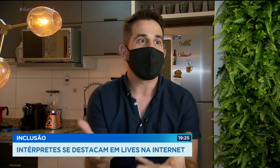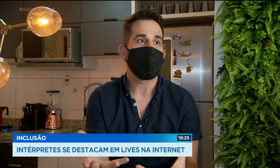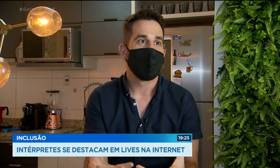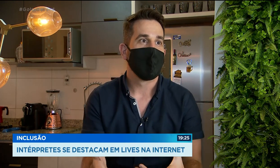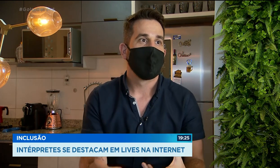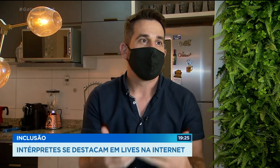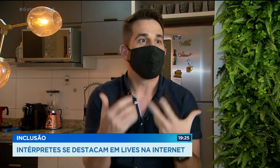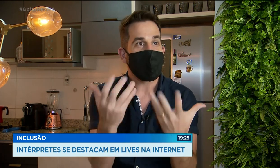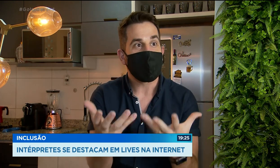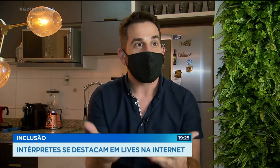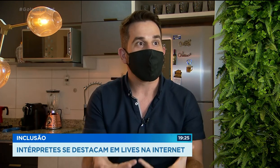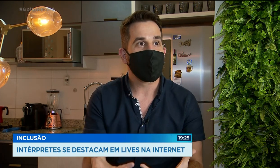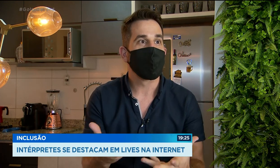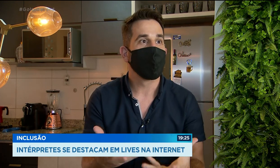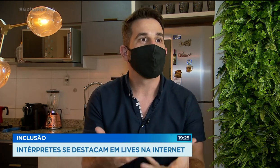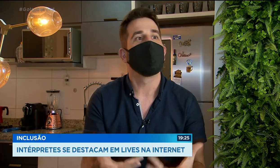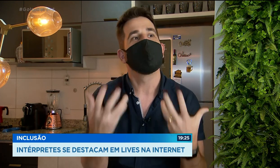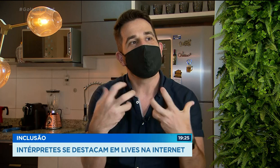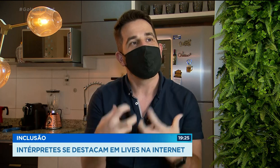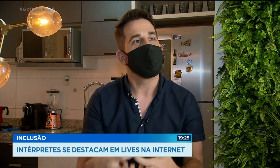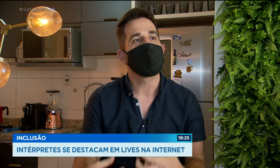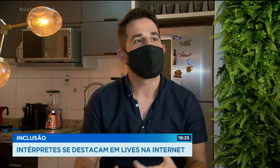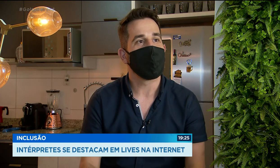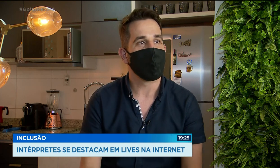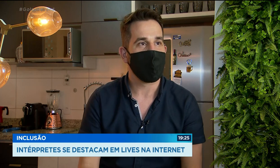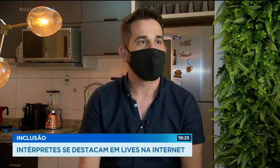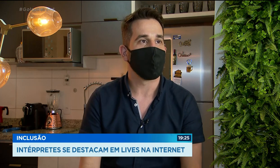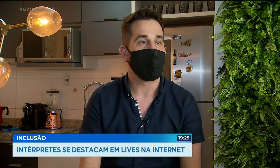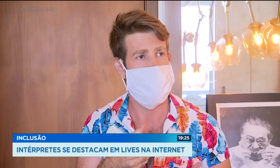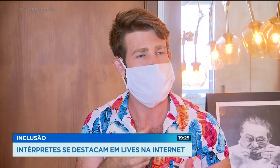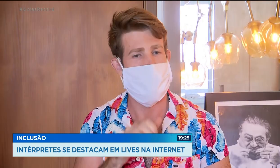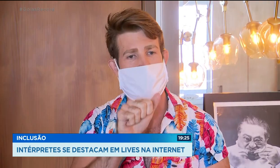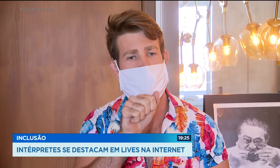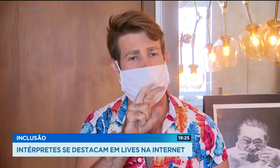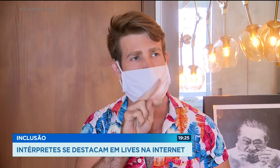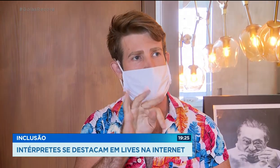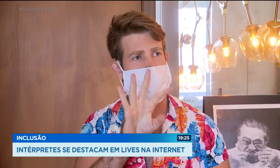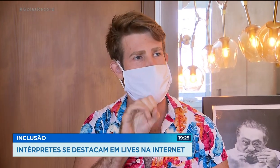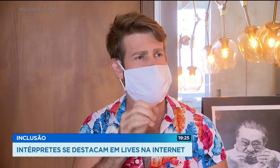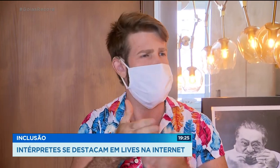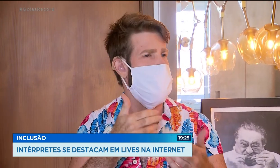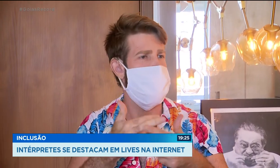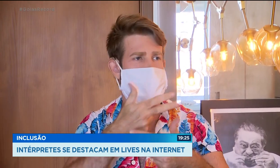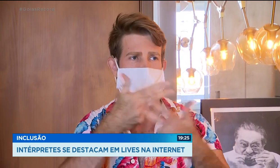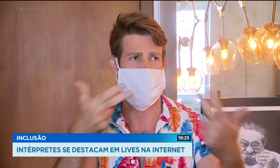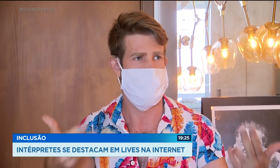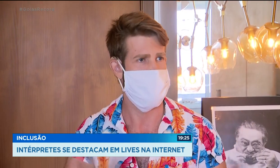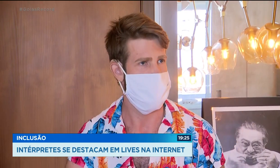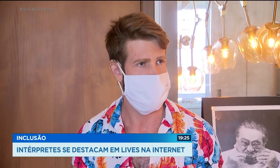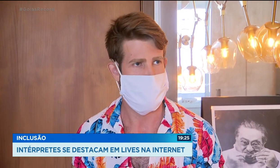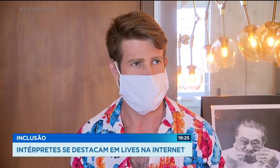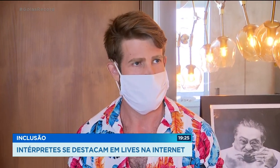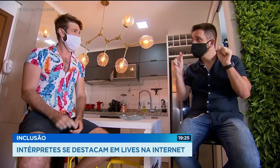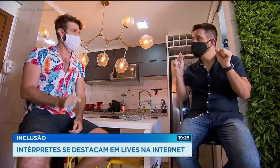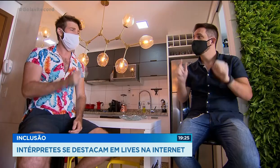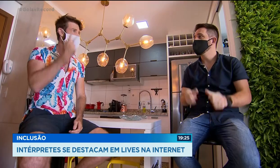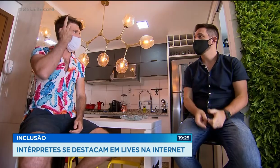e passar para o surdo, para ele sentir essa energia também. Adriano espera que mesmo quando esse período difícil passar, a sociedade